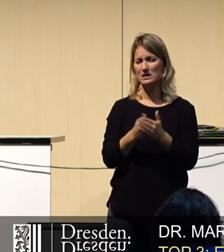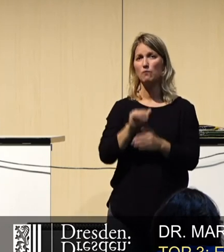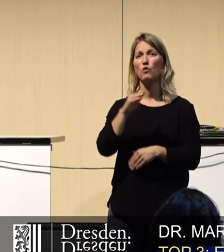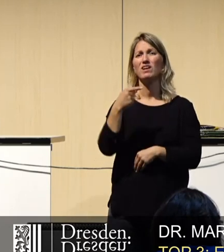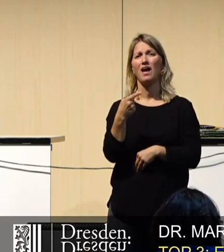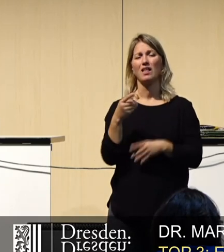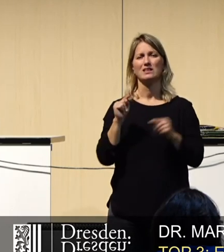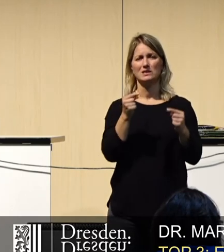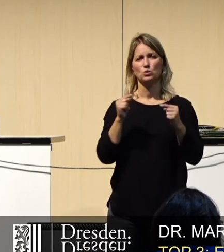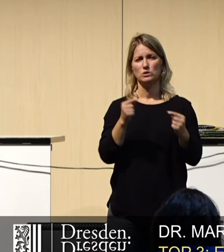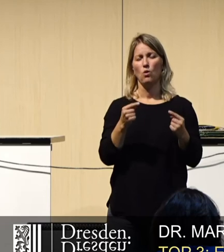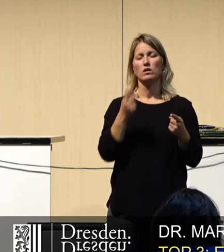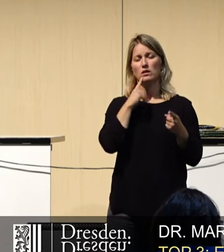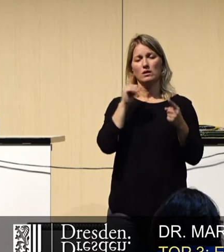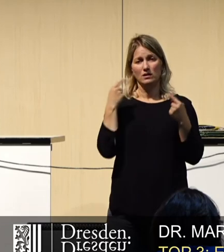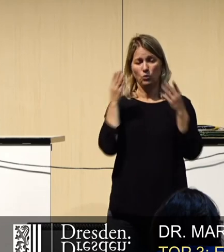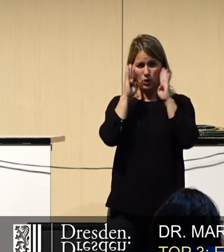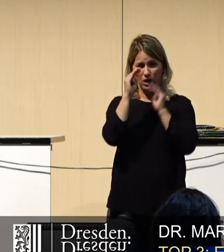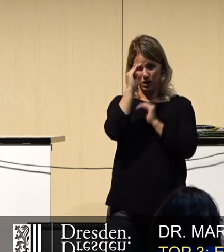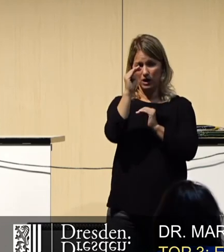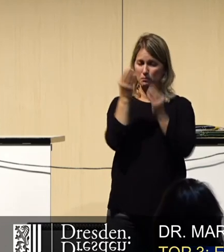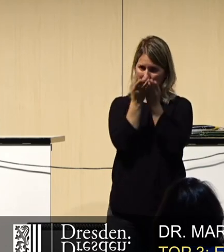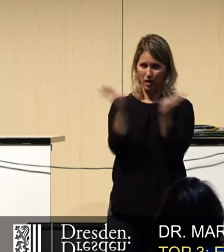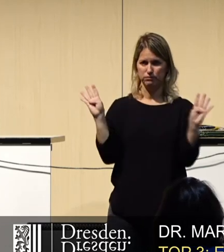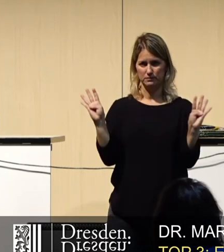-Diskussion weitaus breiter führen. Dankeschön.